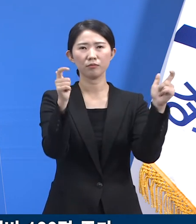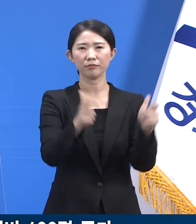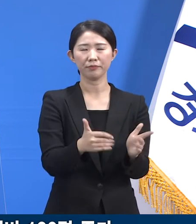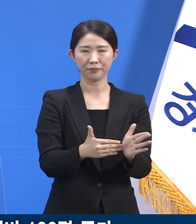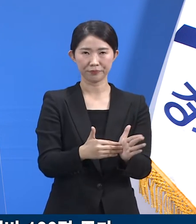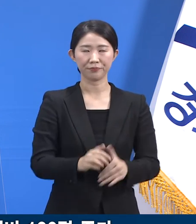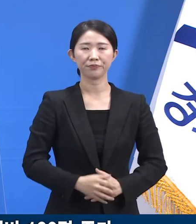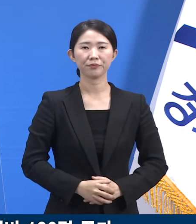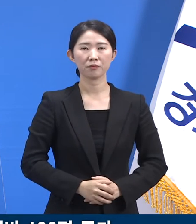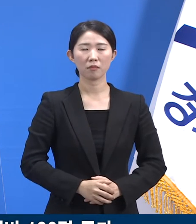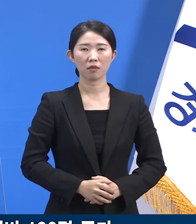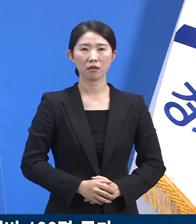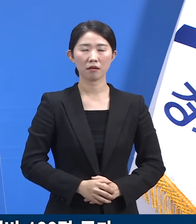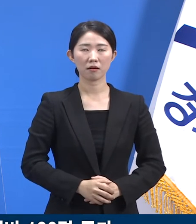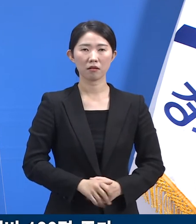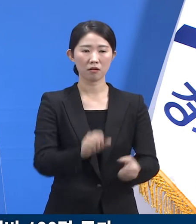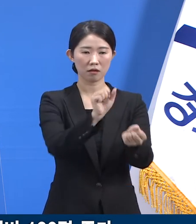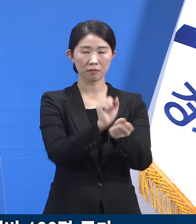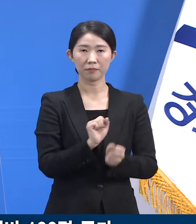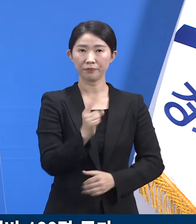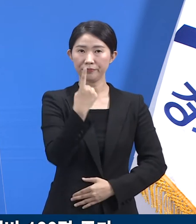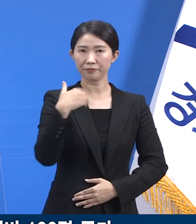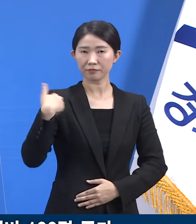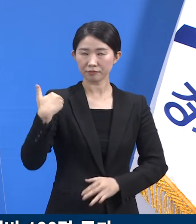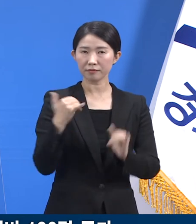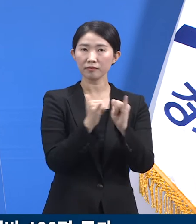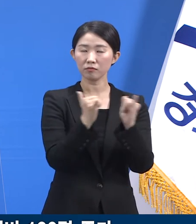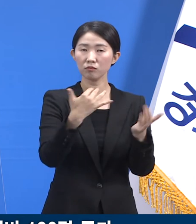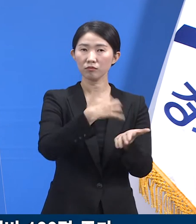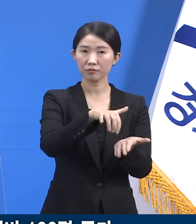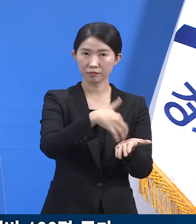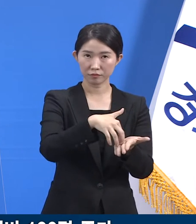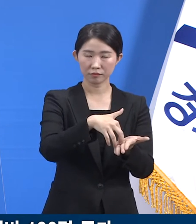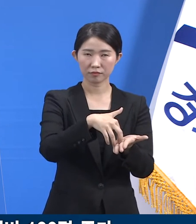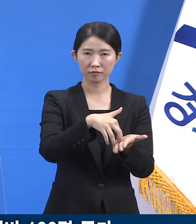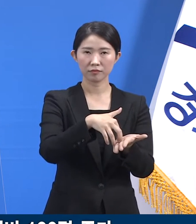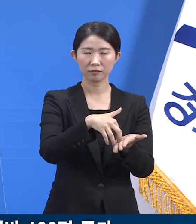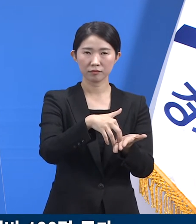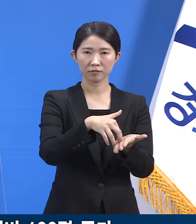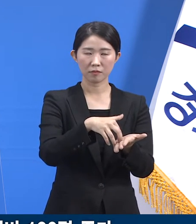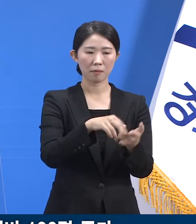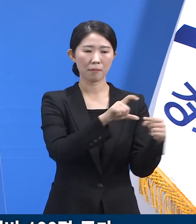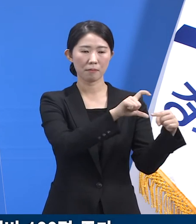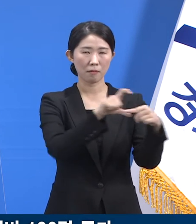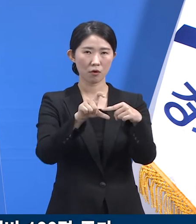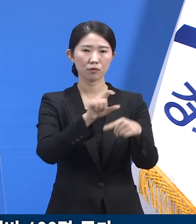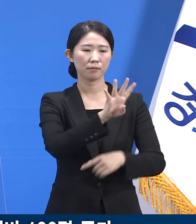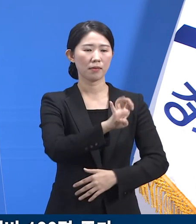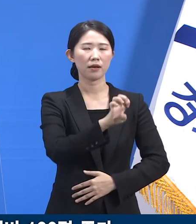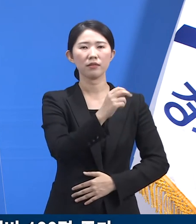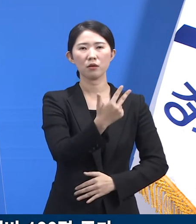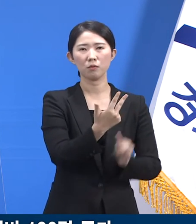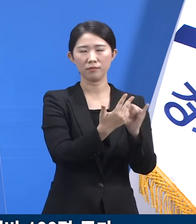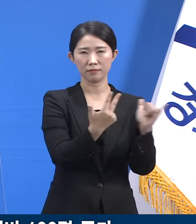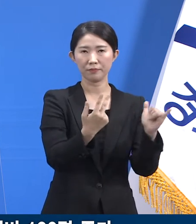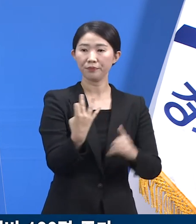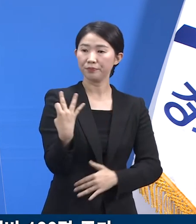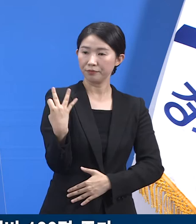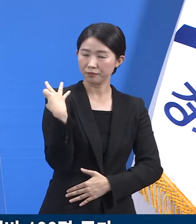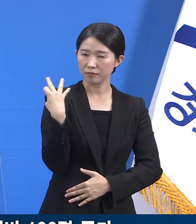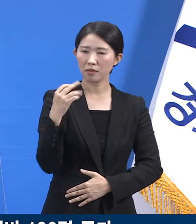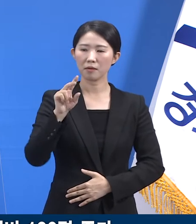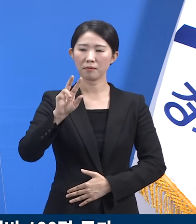진단일 당시 감염 경로를 알 수 없는 확진자는 일평균 47명으로 그 전주